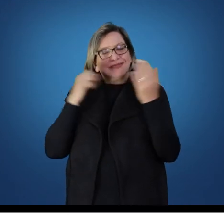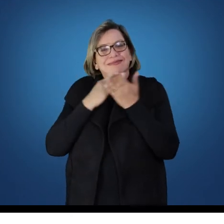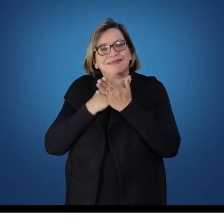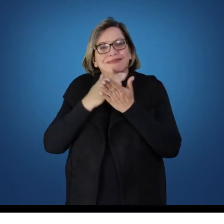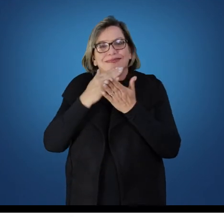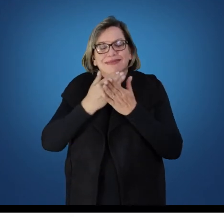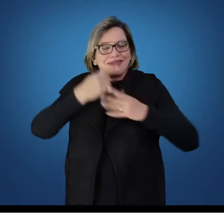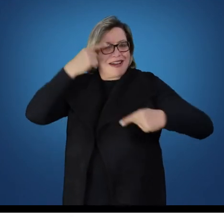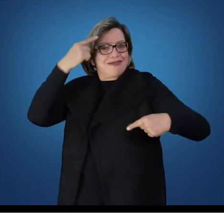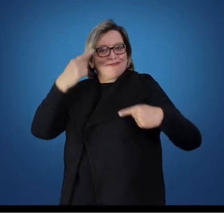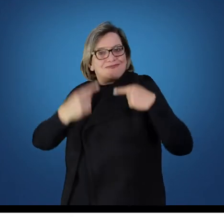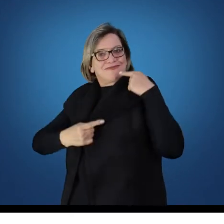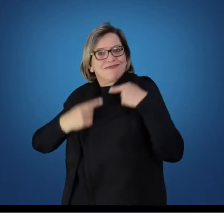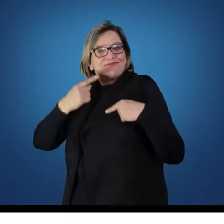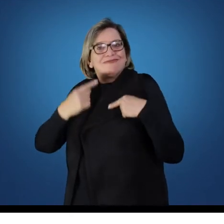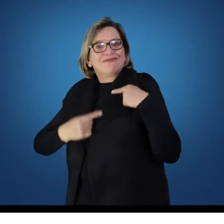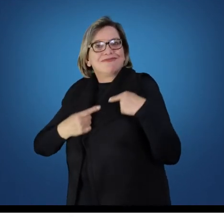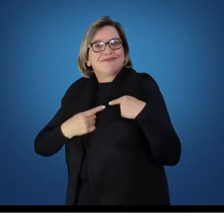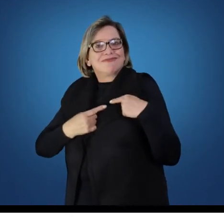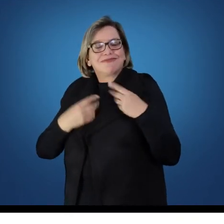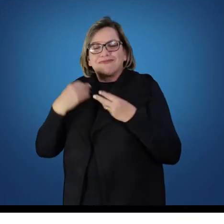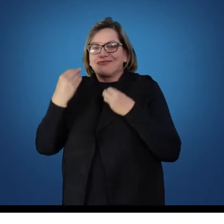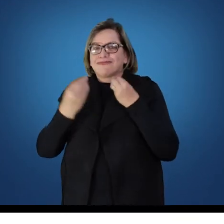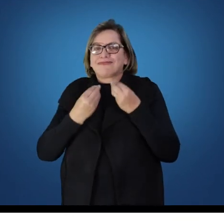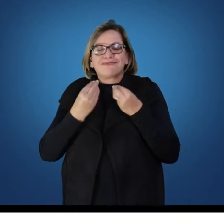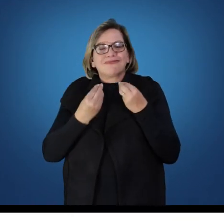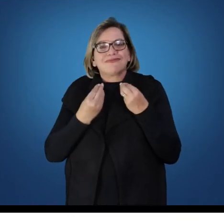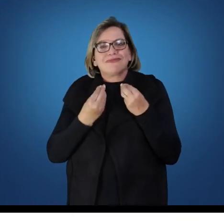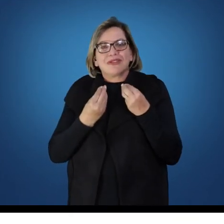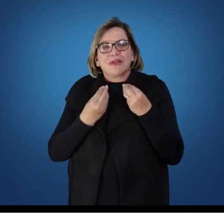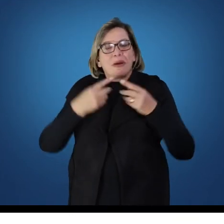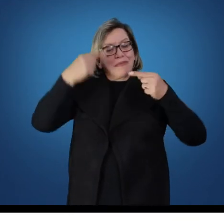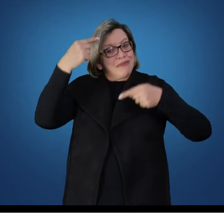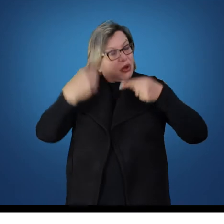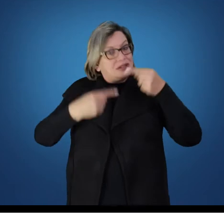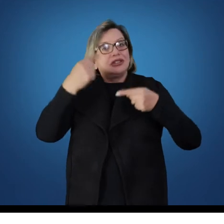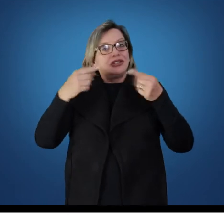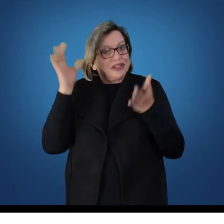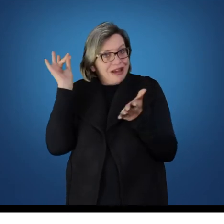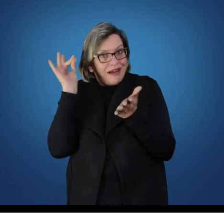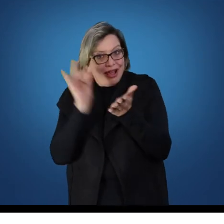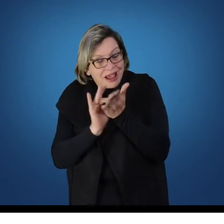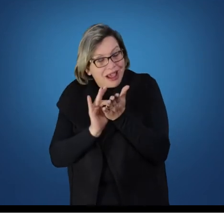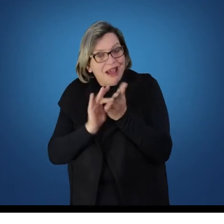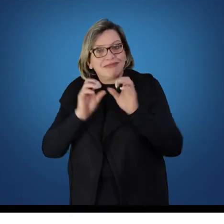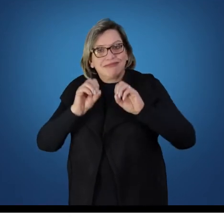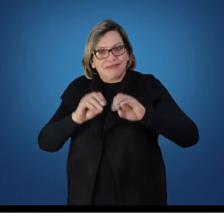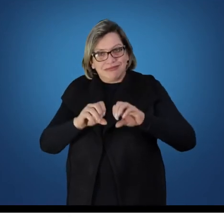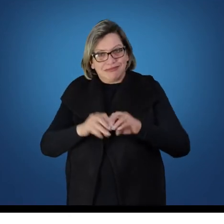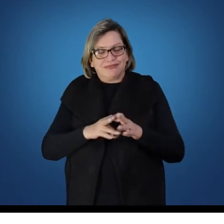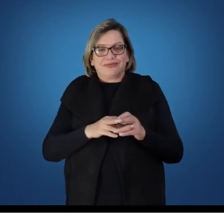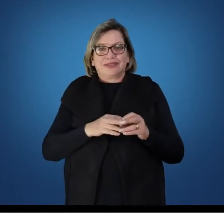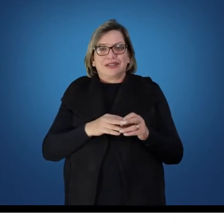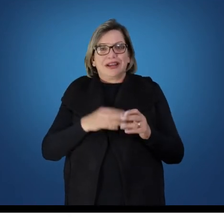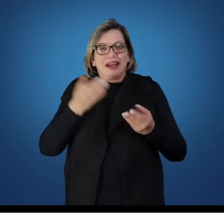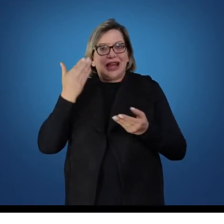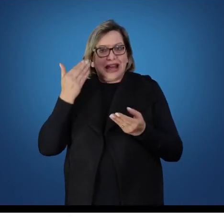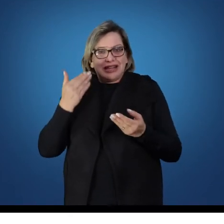discutida como uma política pública educacional. Aquele caráter que a